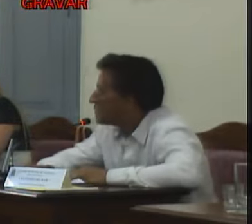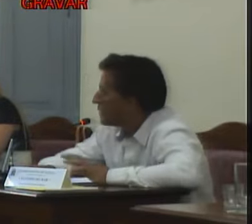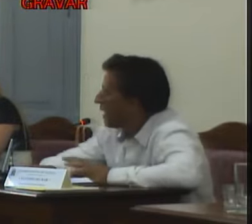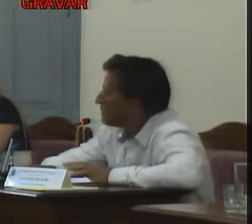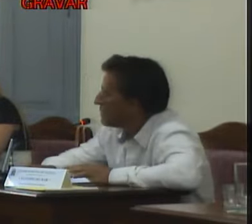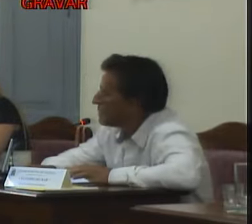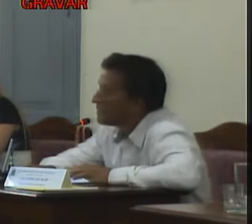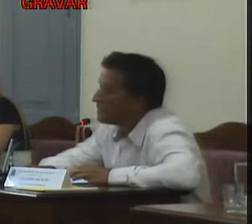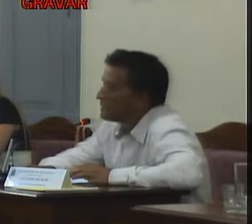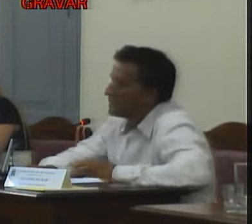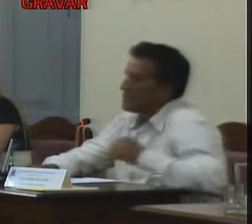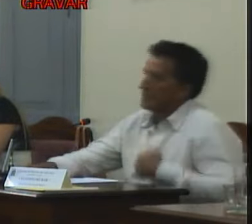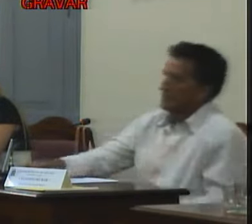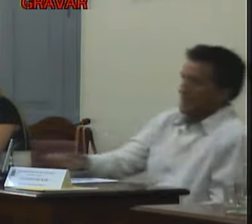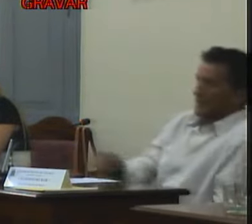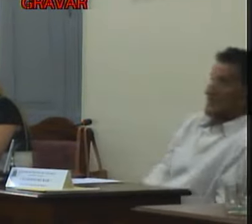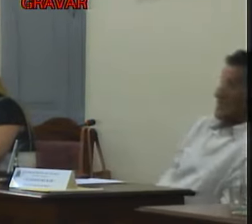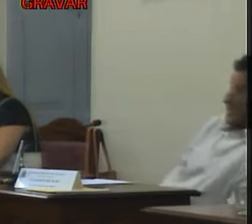obrigado